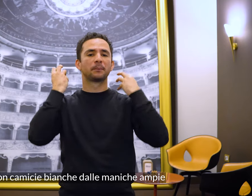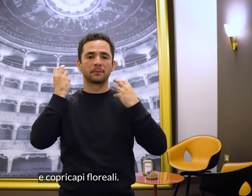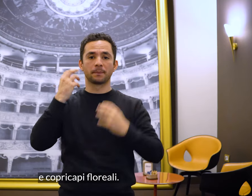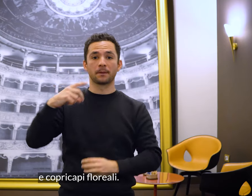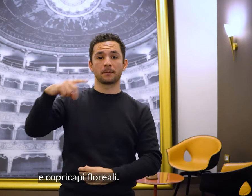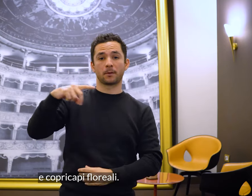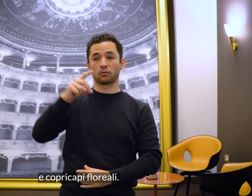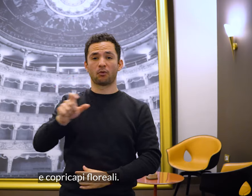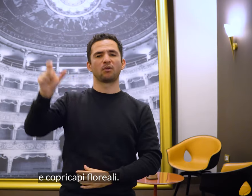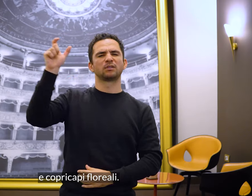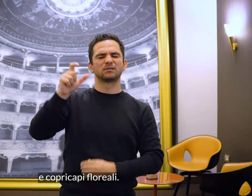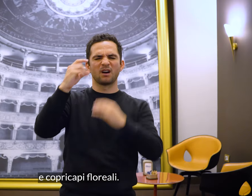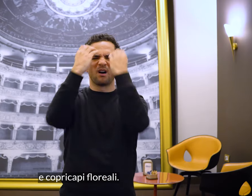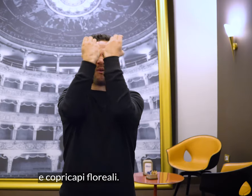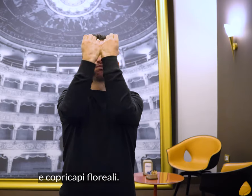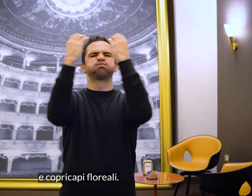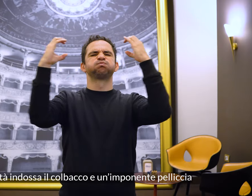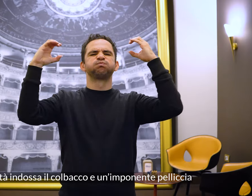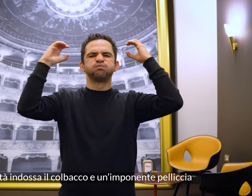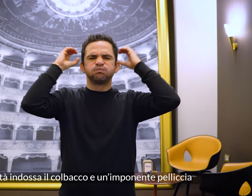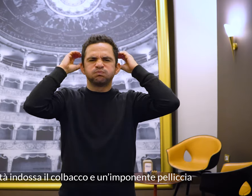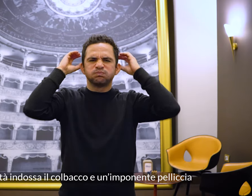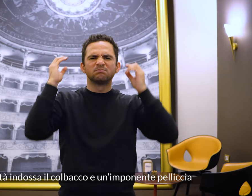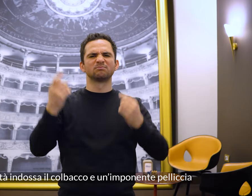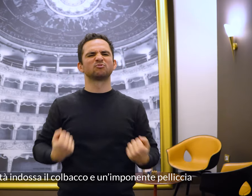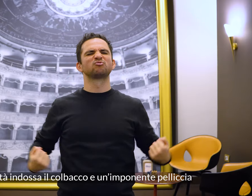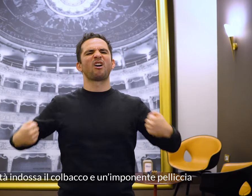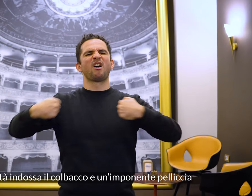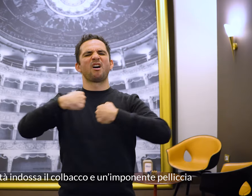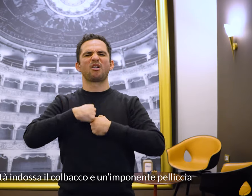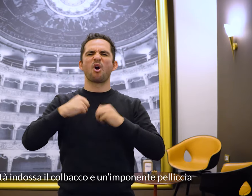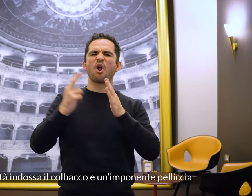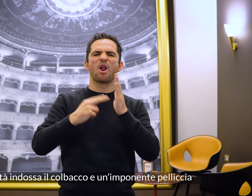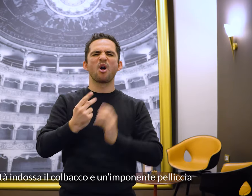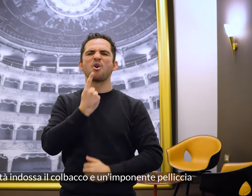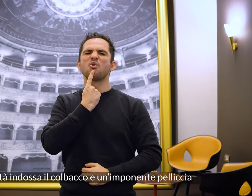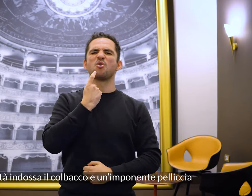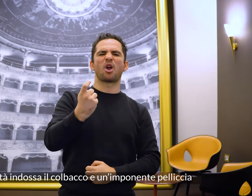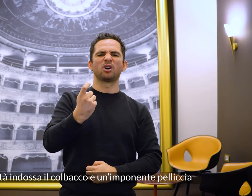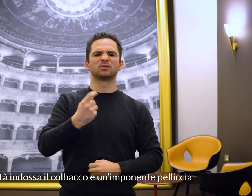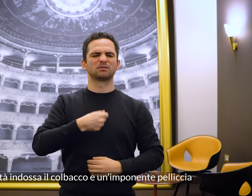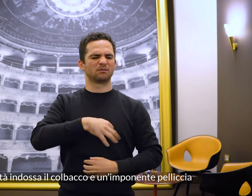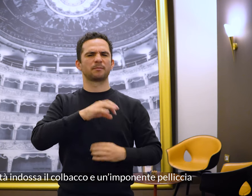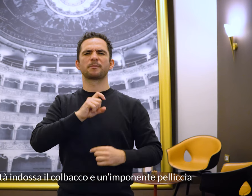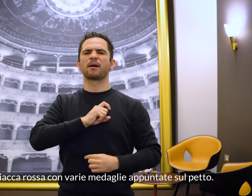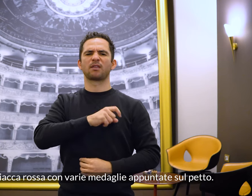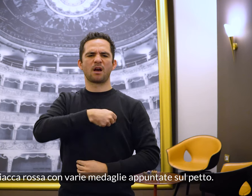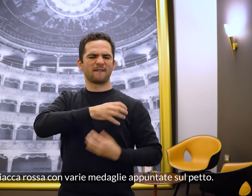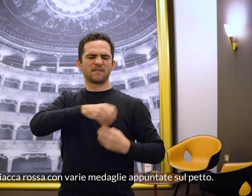e copricapi floreali. Il Podestà indossa il colbacco e un'imponente pelliccia sopra una